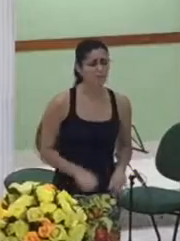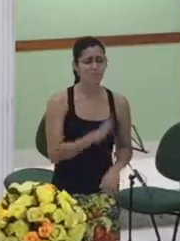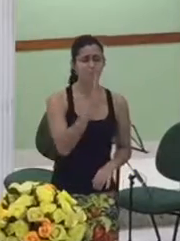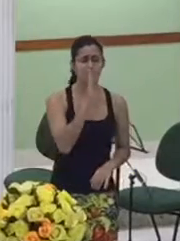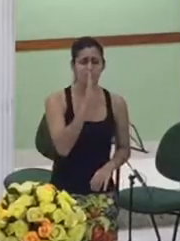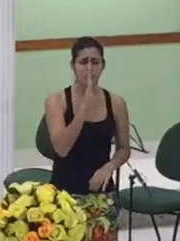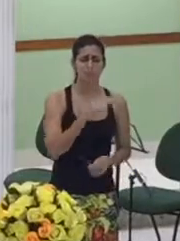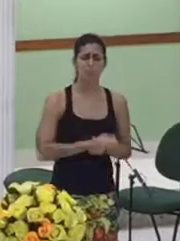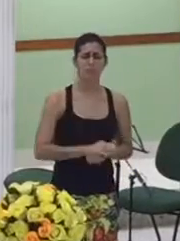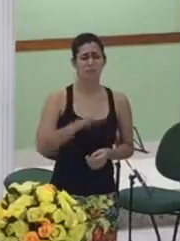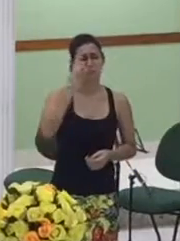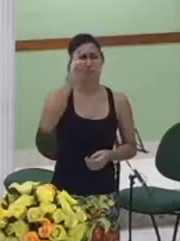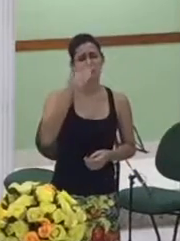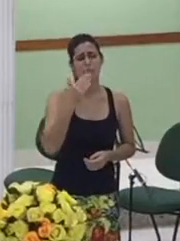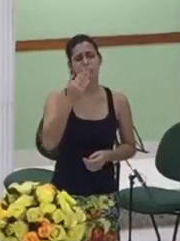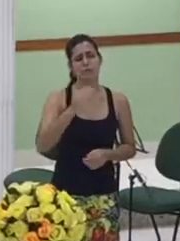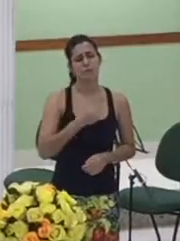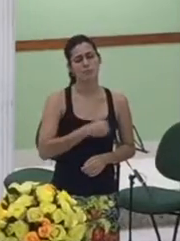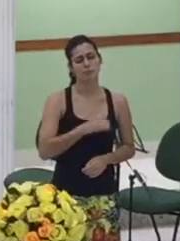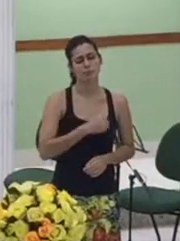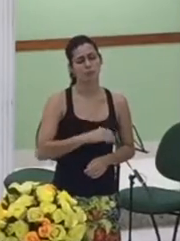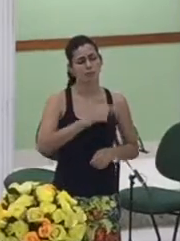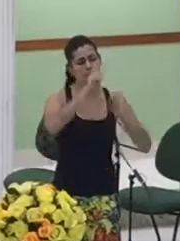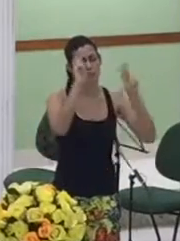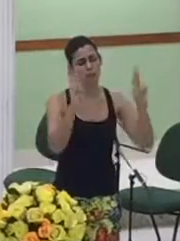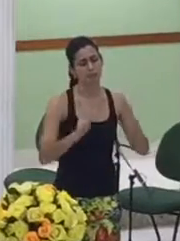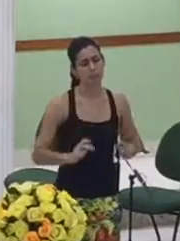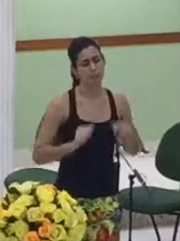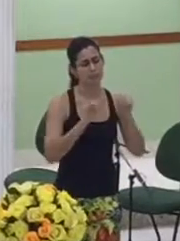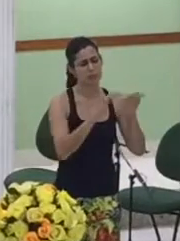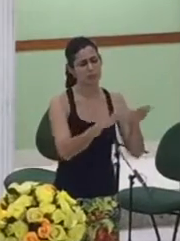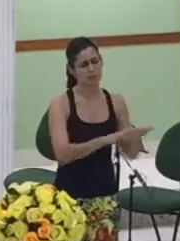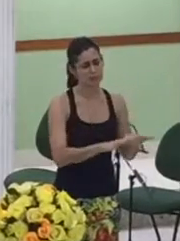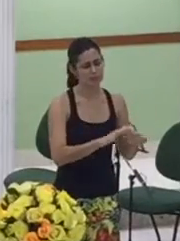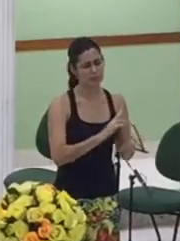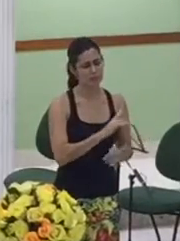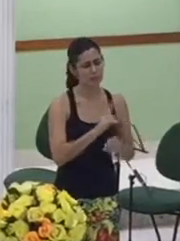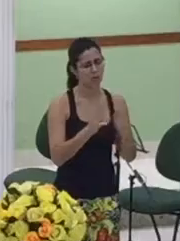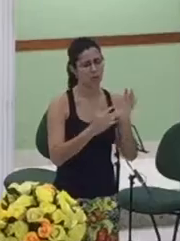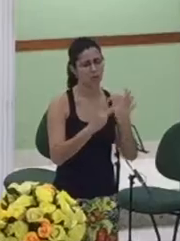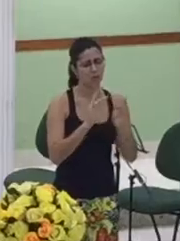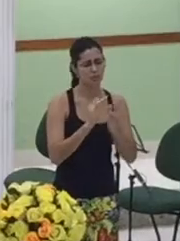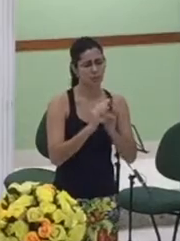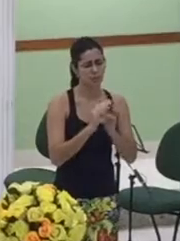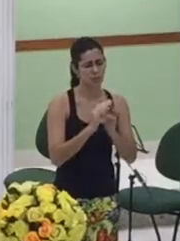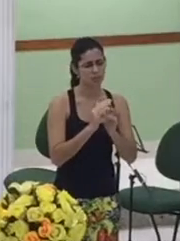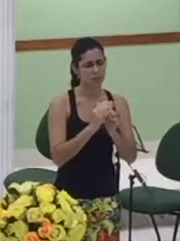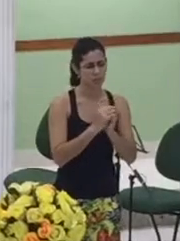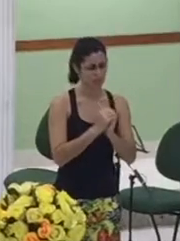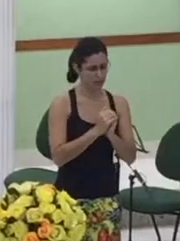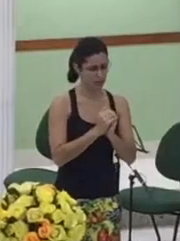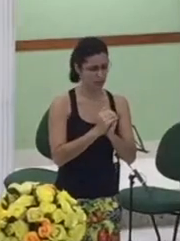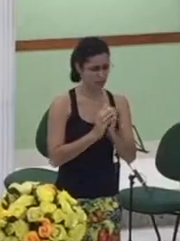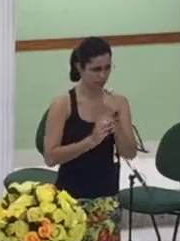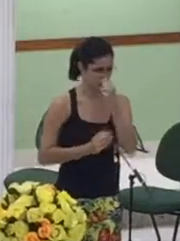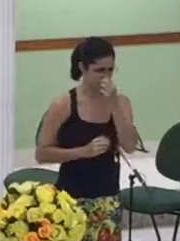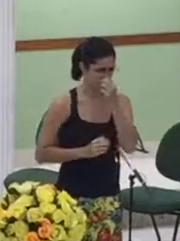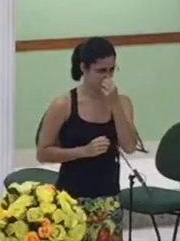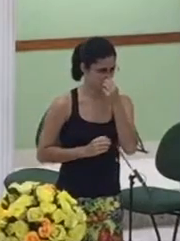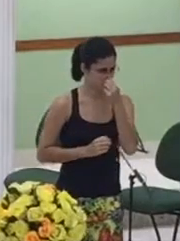e traz paz sobre a vida delas eu oro em nome de Jesus amém o senhor